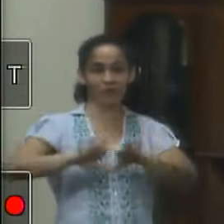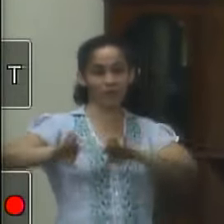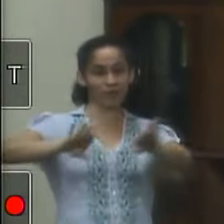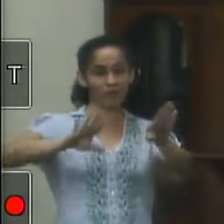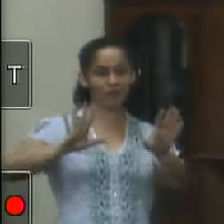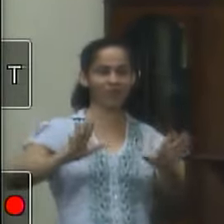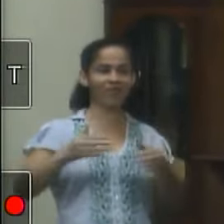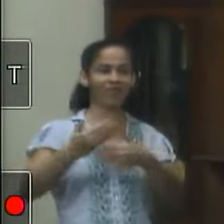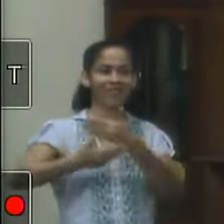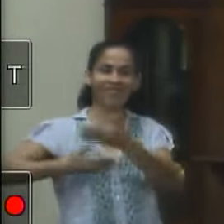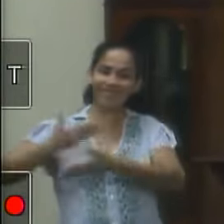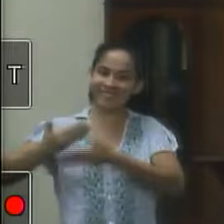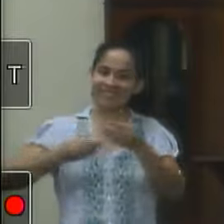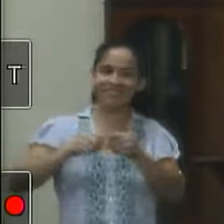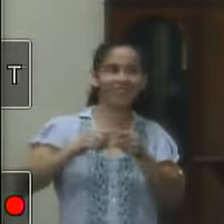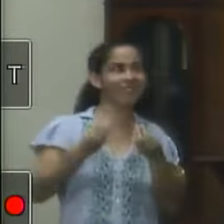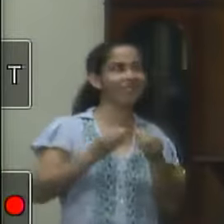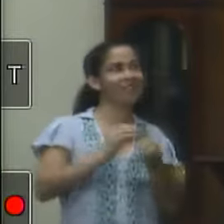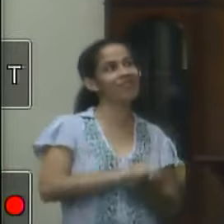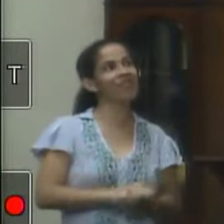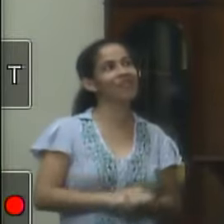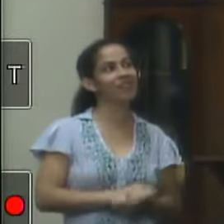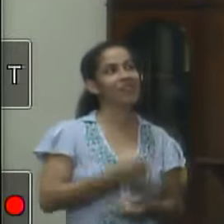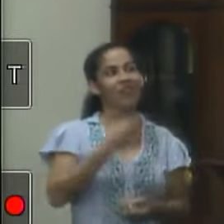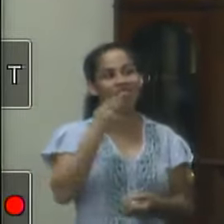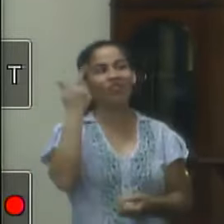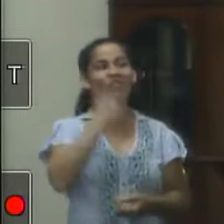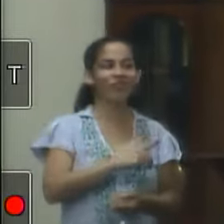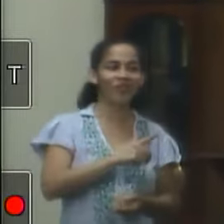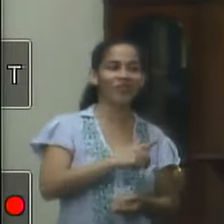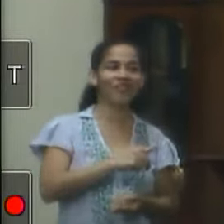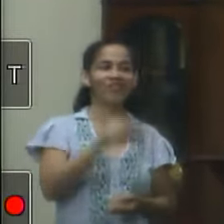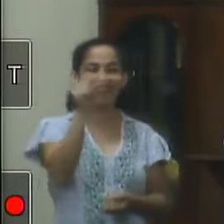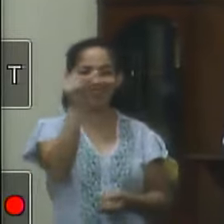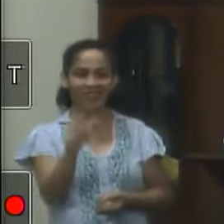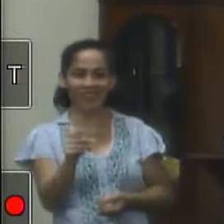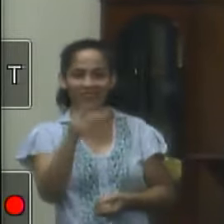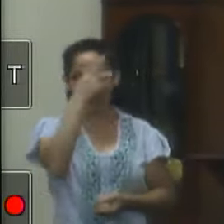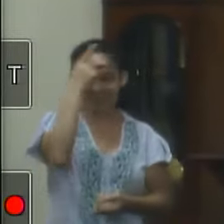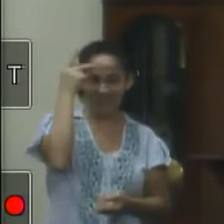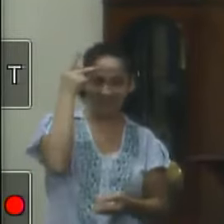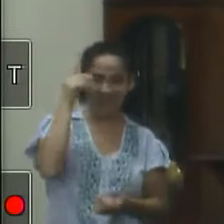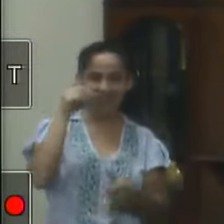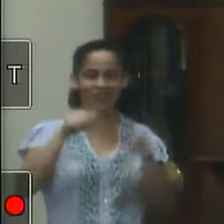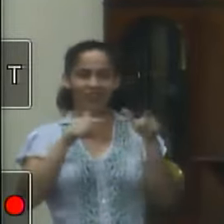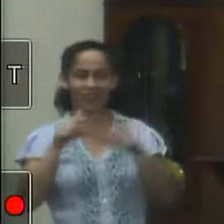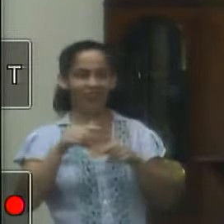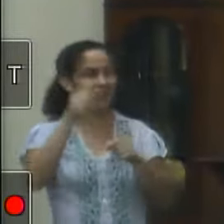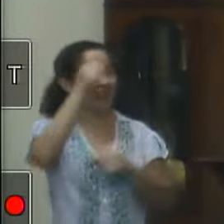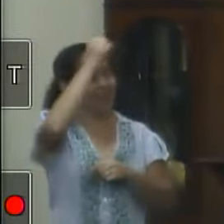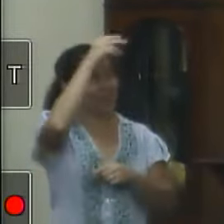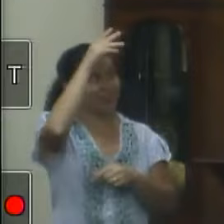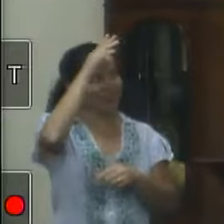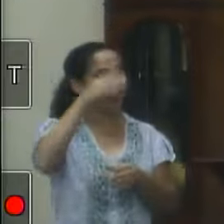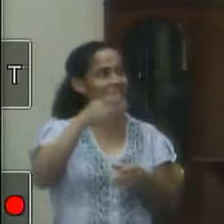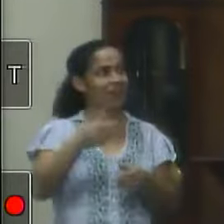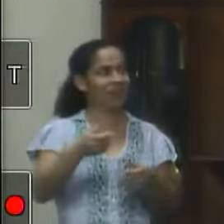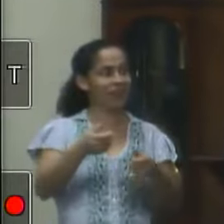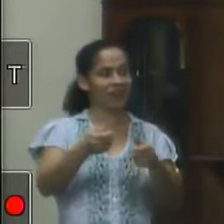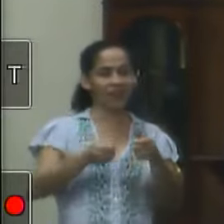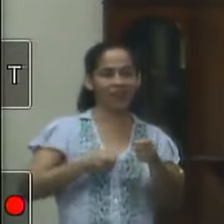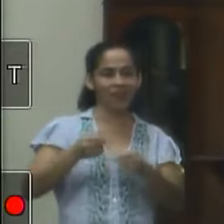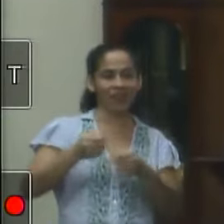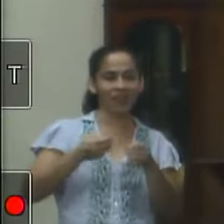mas a gente também não pode ter subversão de ninguém e volta a dizer você que é funcionário do prefeito que está querendo puxar tapete de